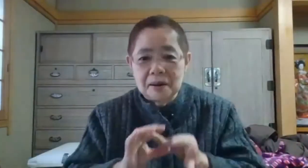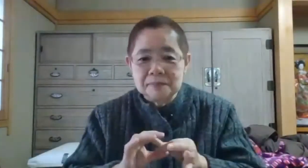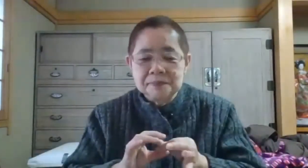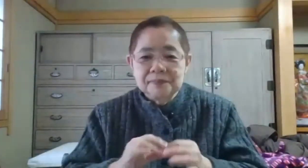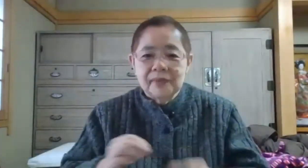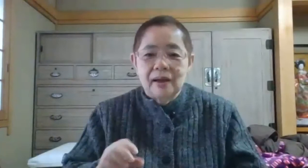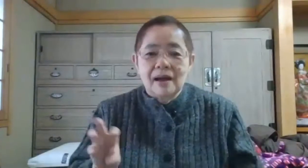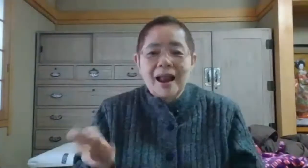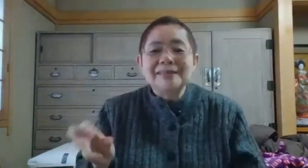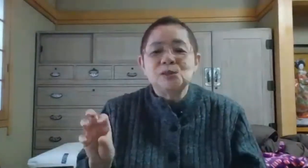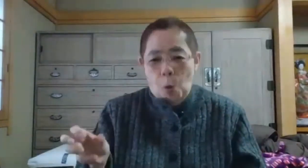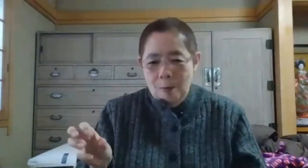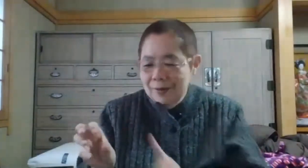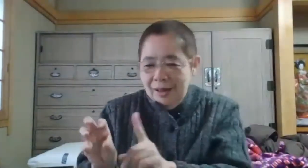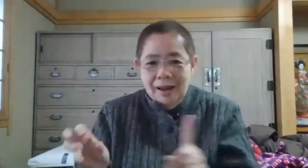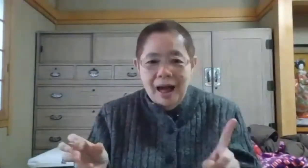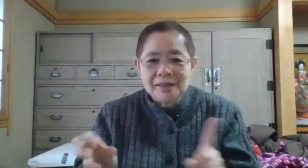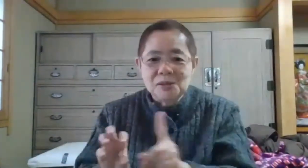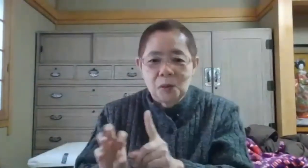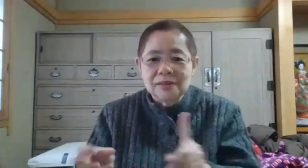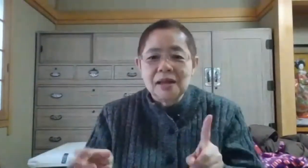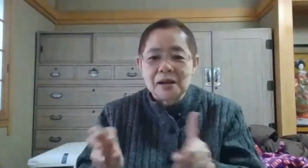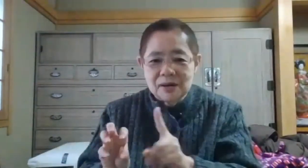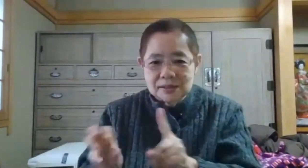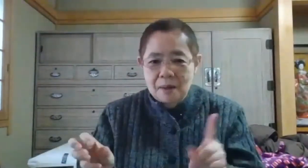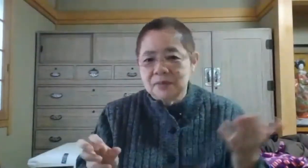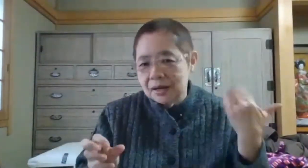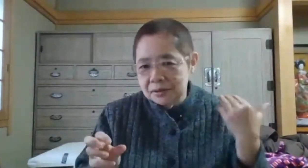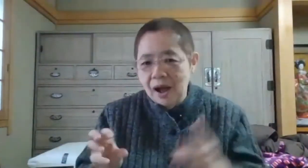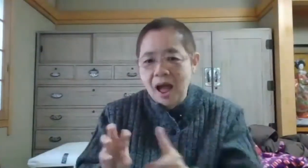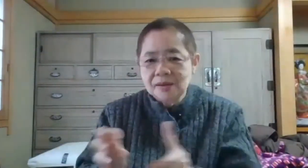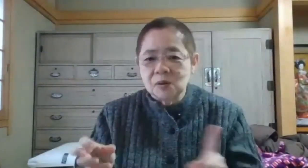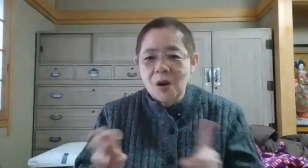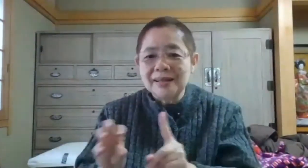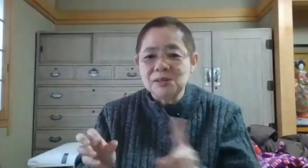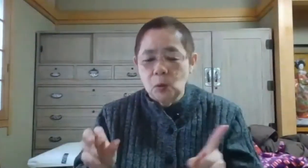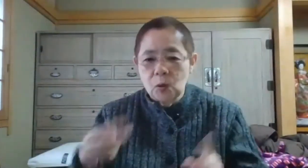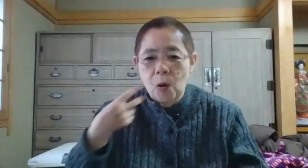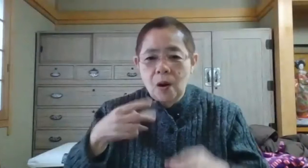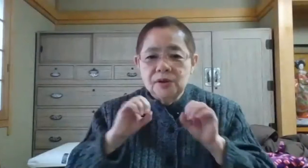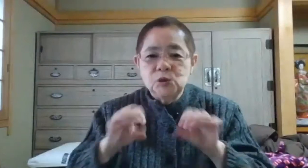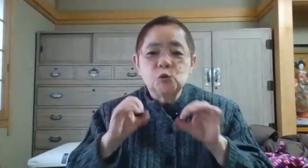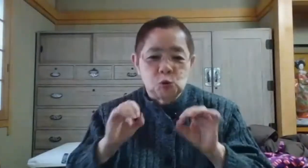えーラジオラジオってやりました昔はそのラジオのニュース